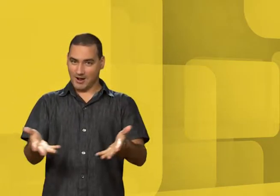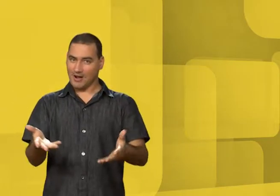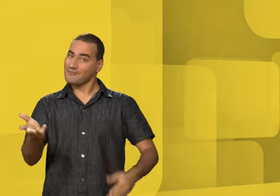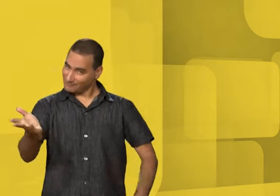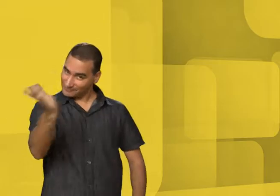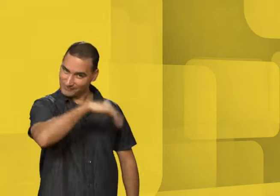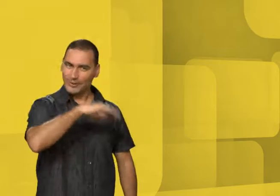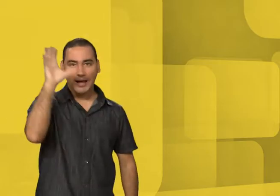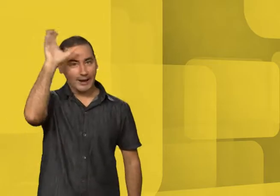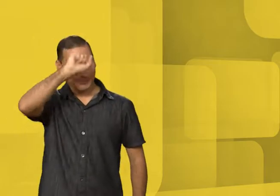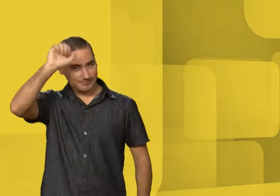Vamos aprender?